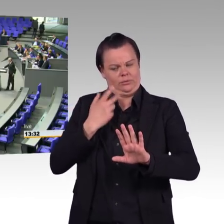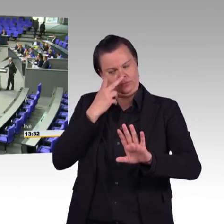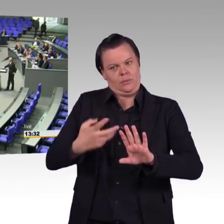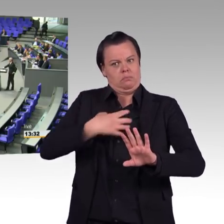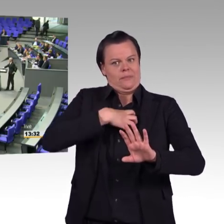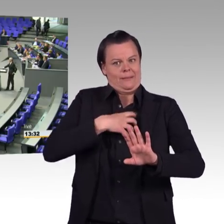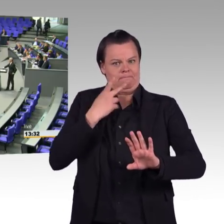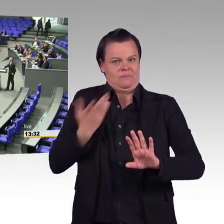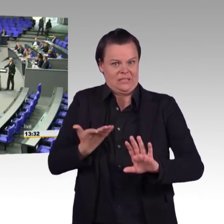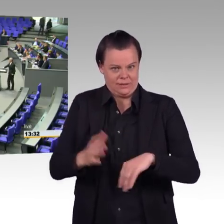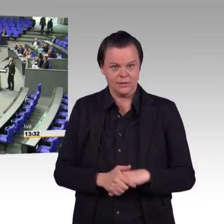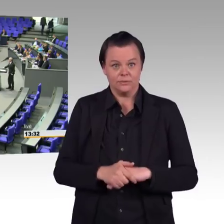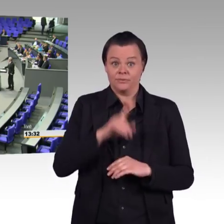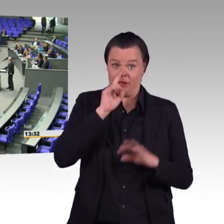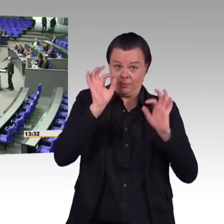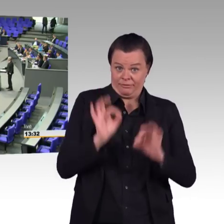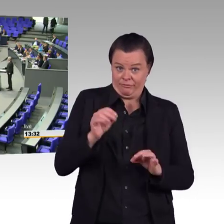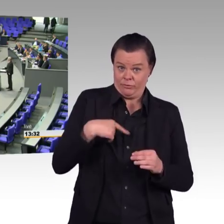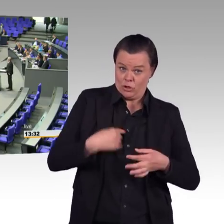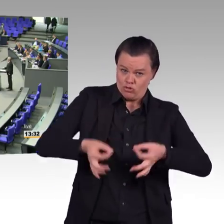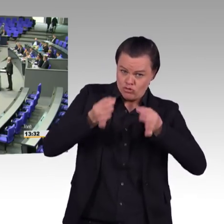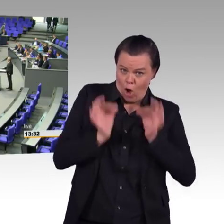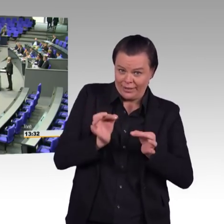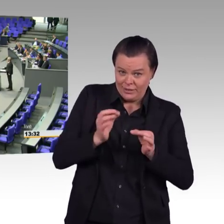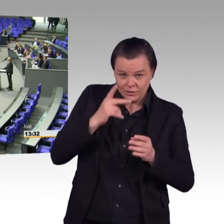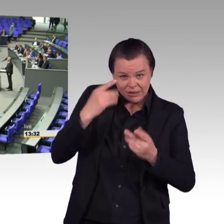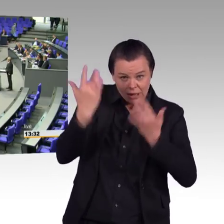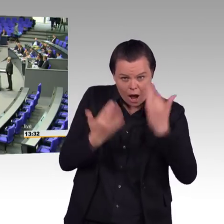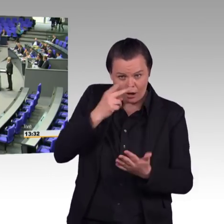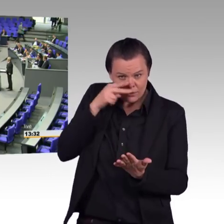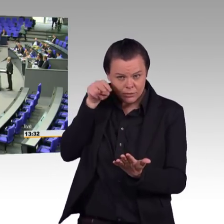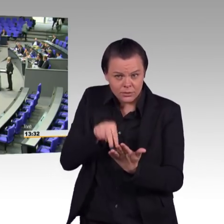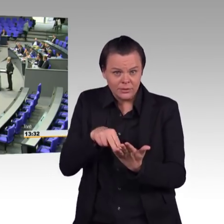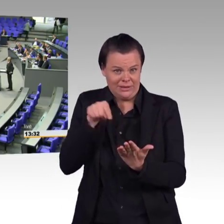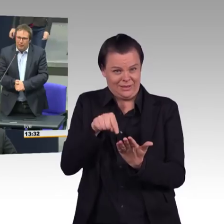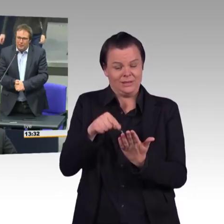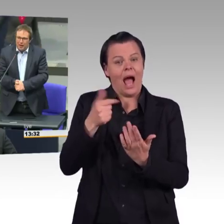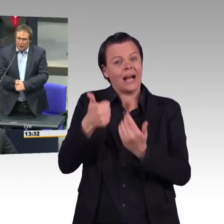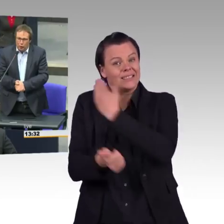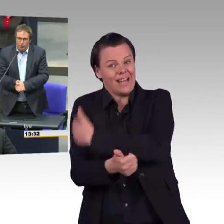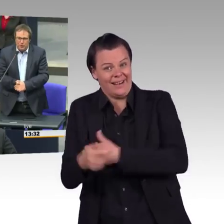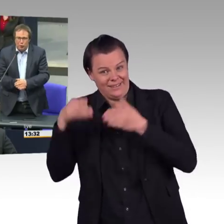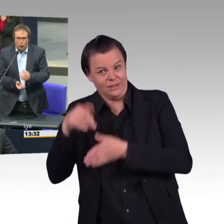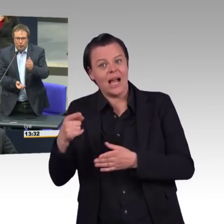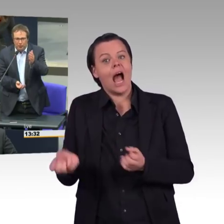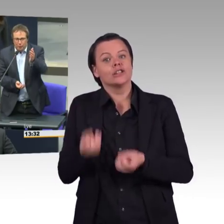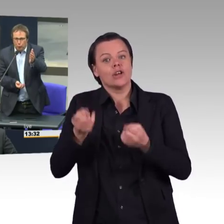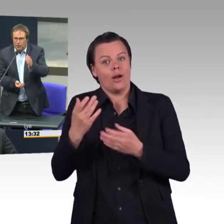Herr Kollege, wir reden hier über ein Ergebnis einer Kommission, die die